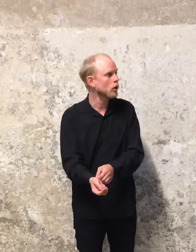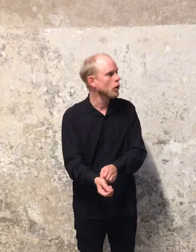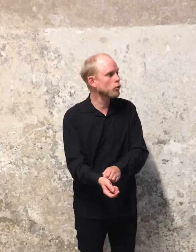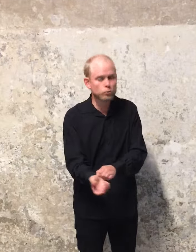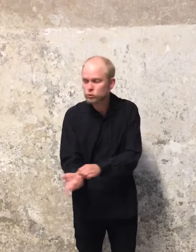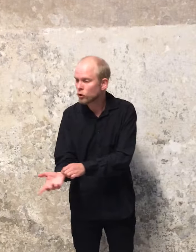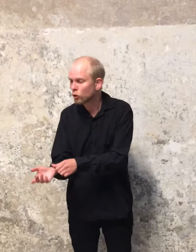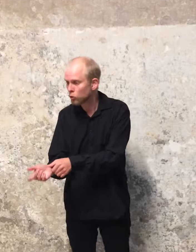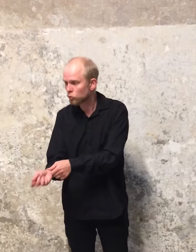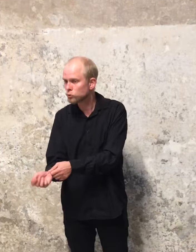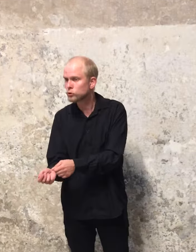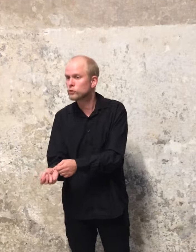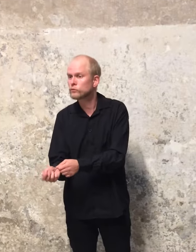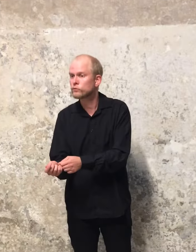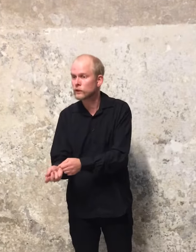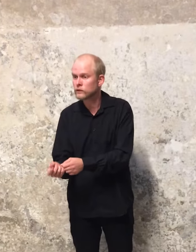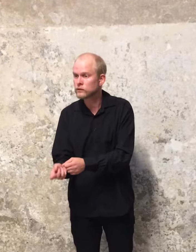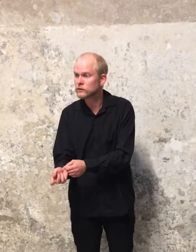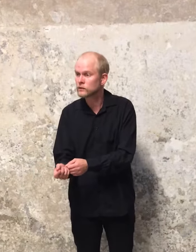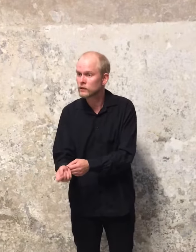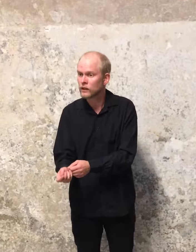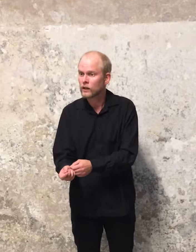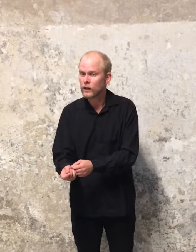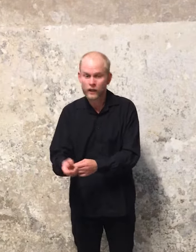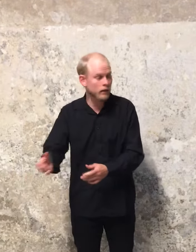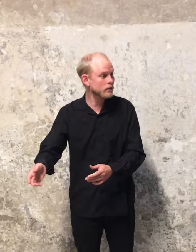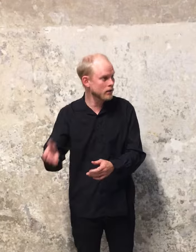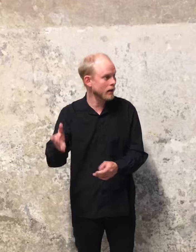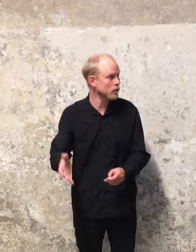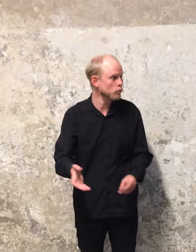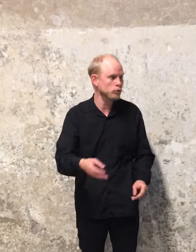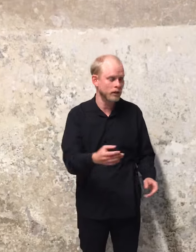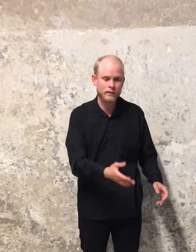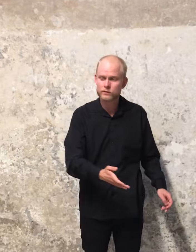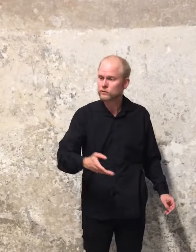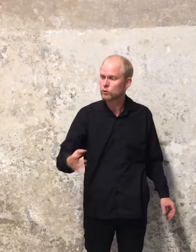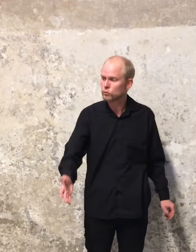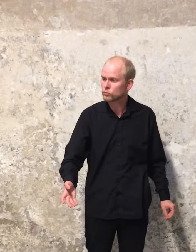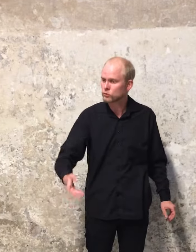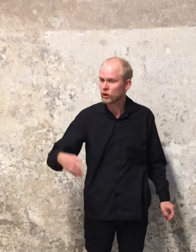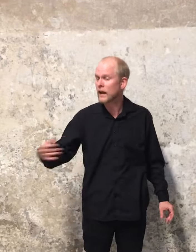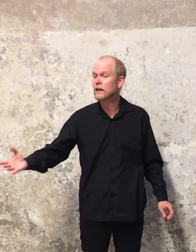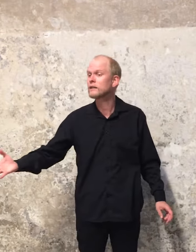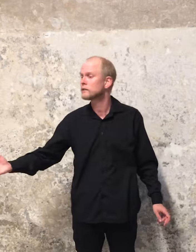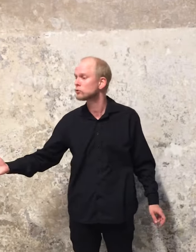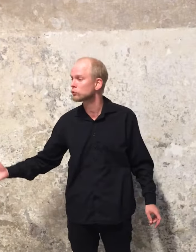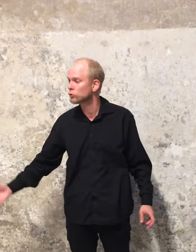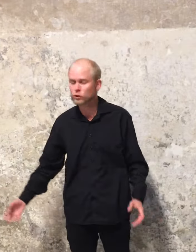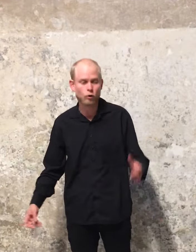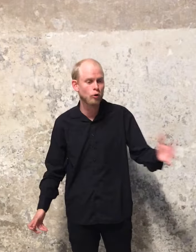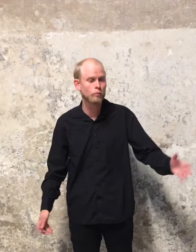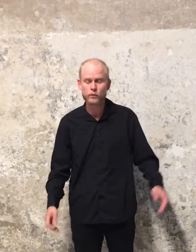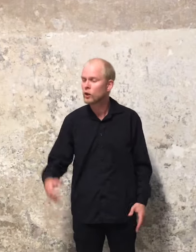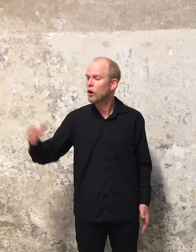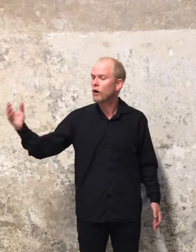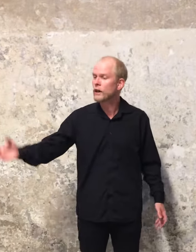huden og husene findes. Hades, der genbruser hesten og hunden og herligheden, skygger håbet og